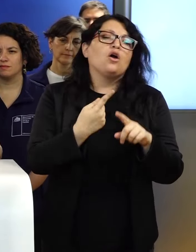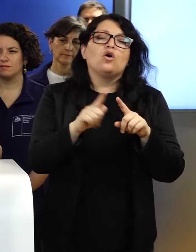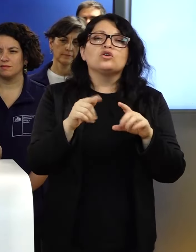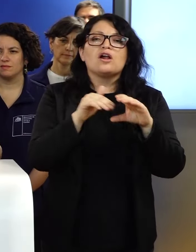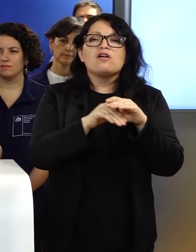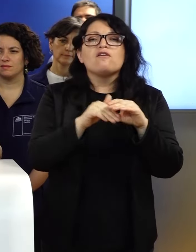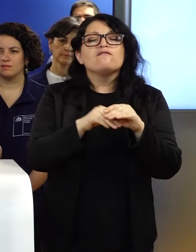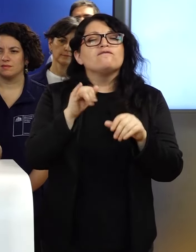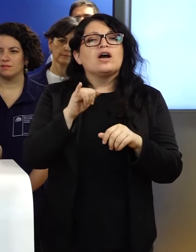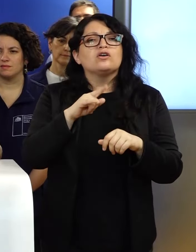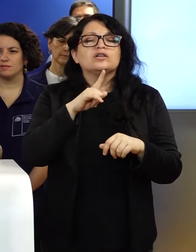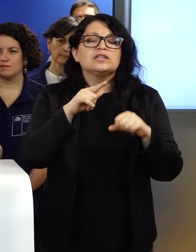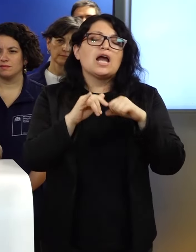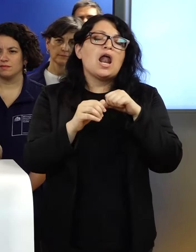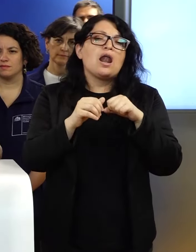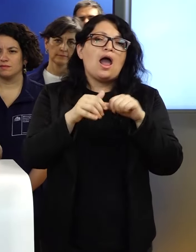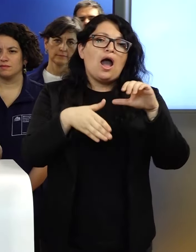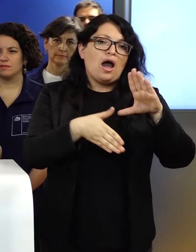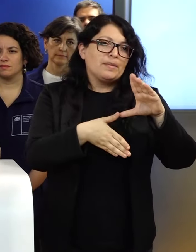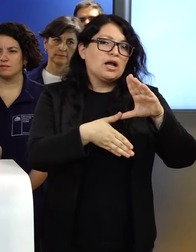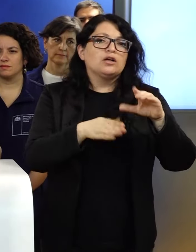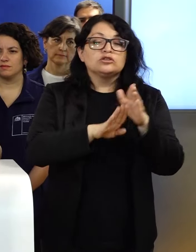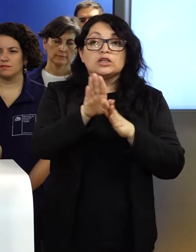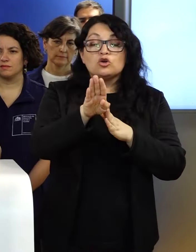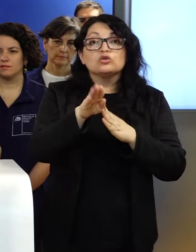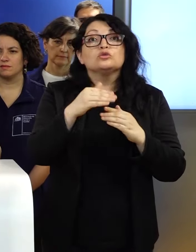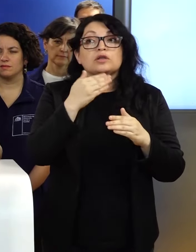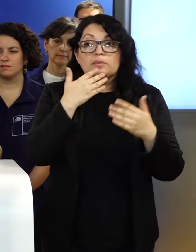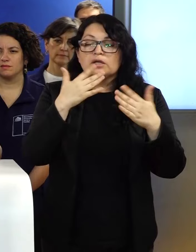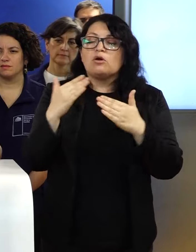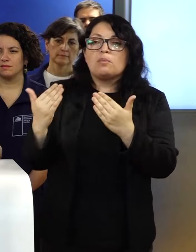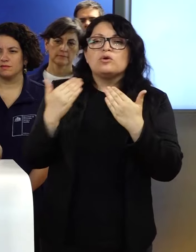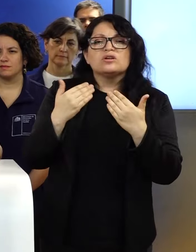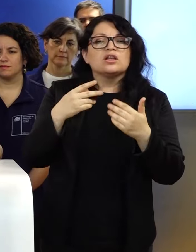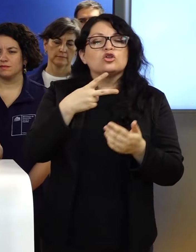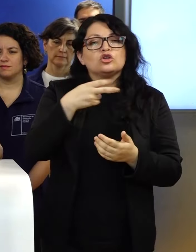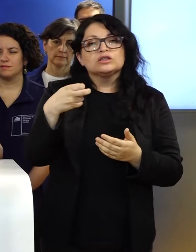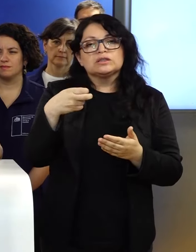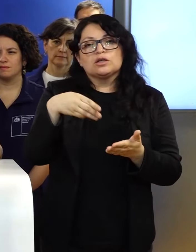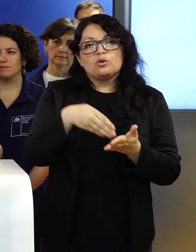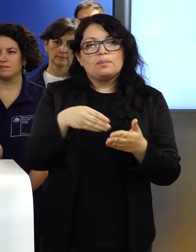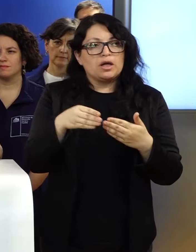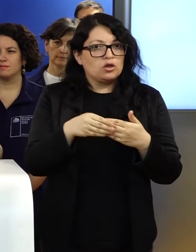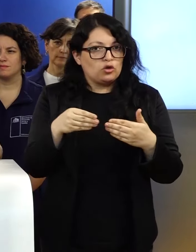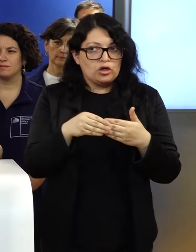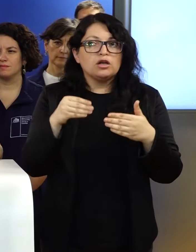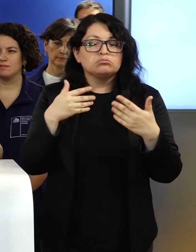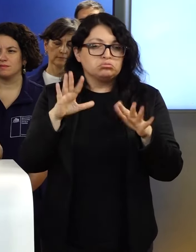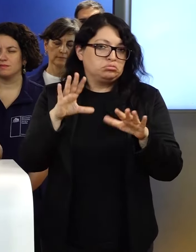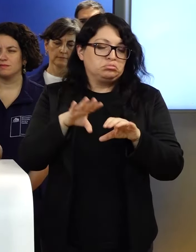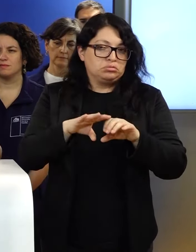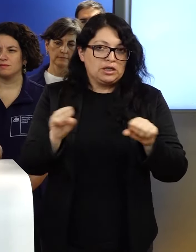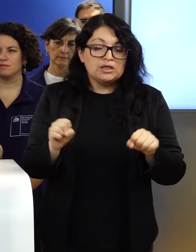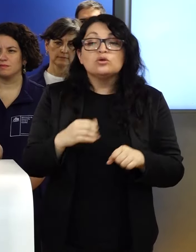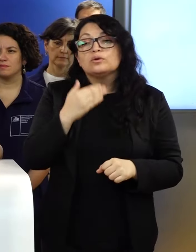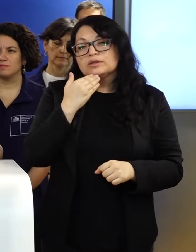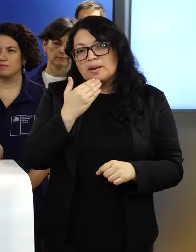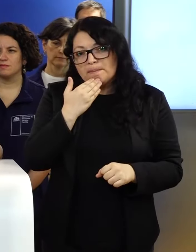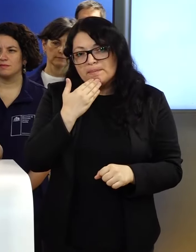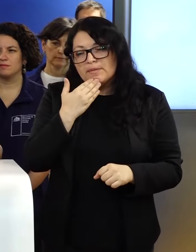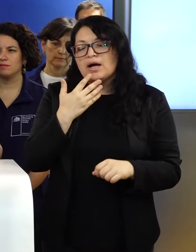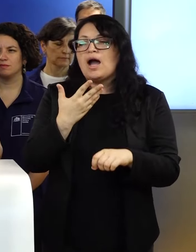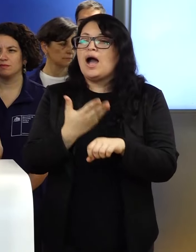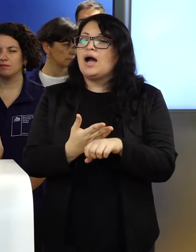Banco Interamericano de Desarrollo que ya está activado de 200.000 dólares y tenemos además